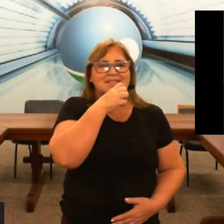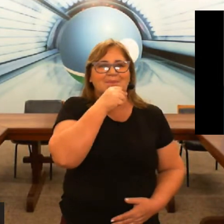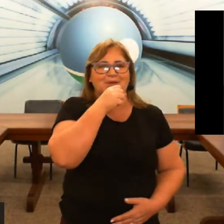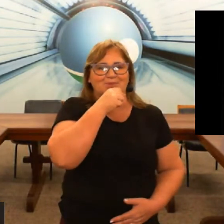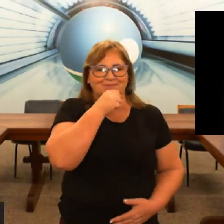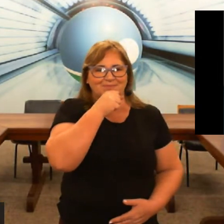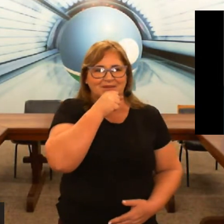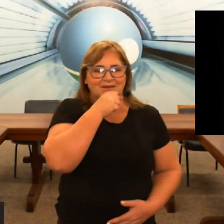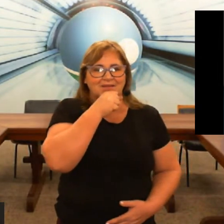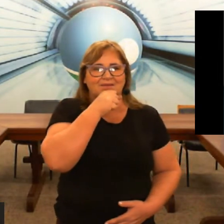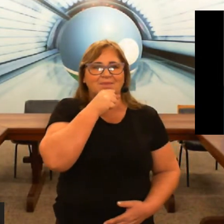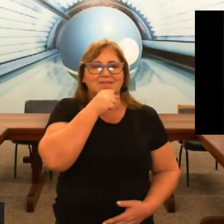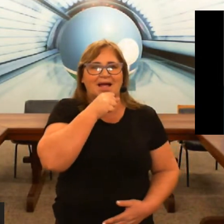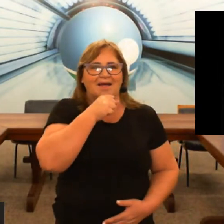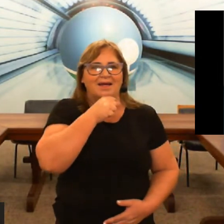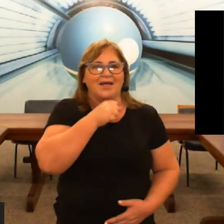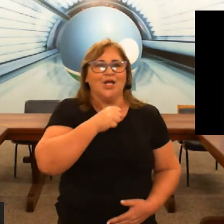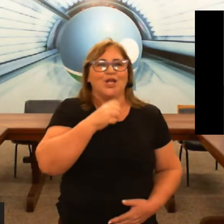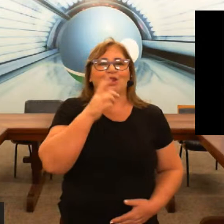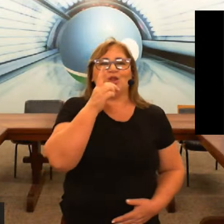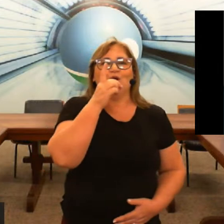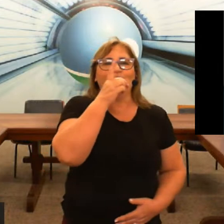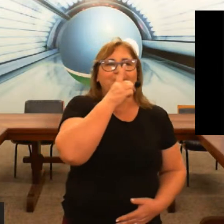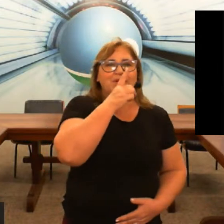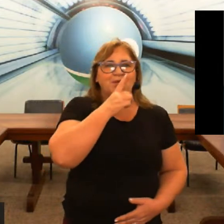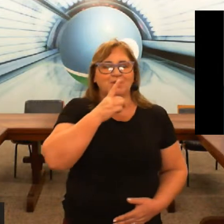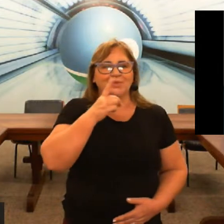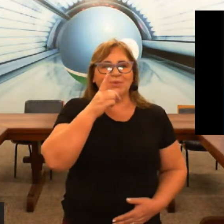sábado então vamos lá domingo